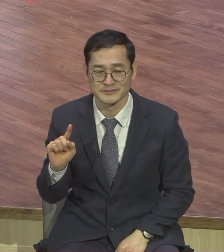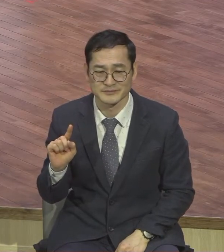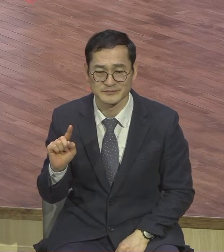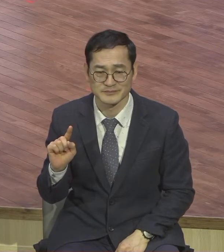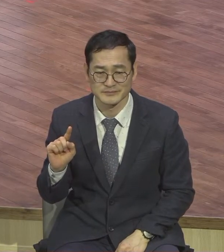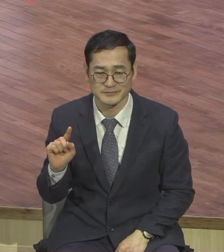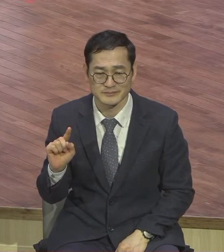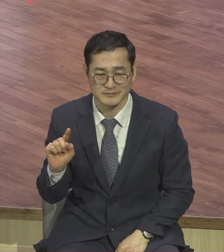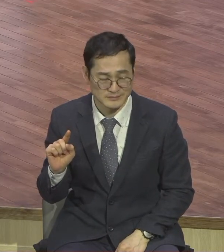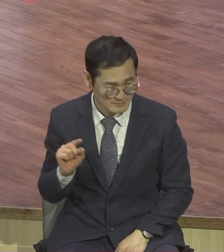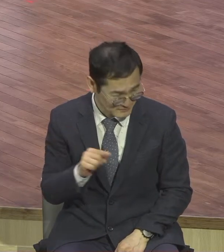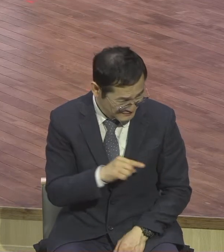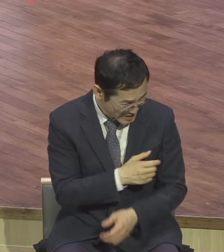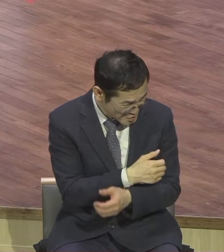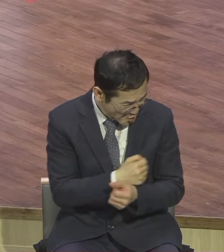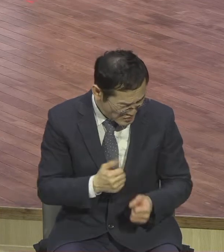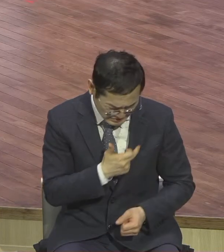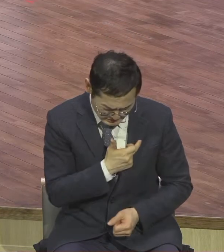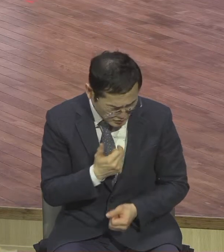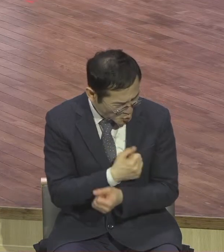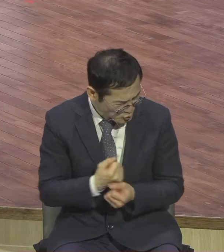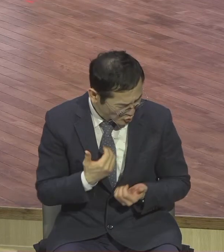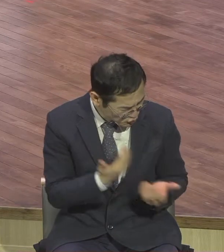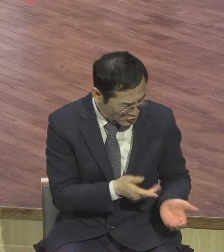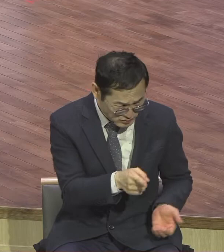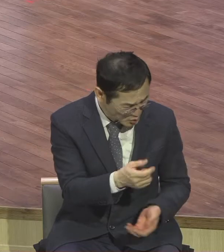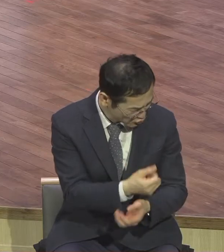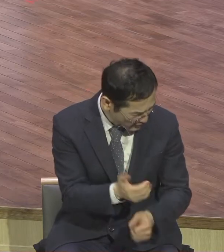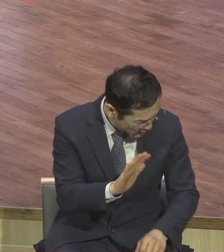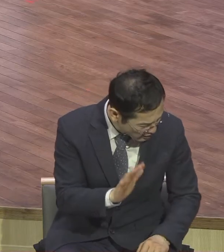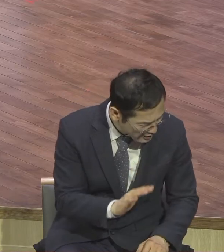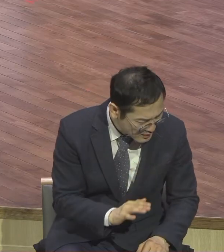이 말씀을 들으면서 여러분 어떻게 정리해야 되냐면요